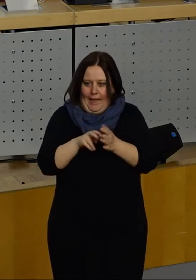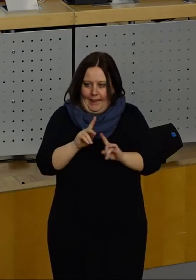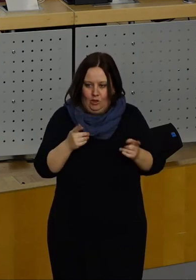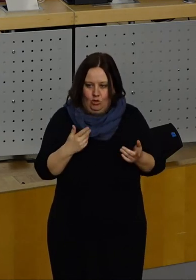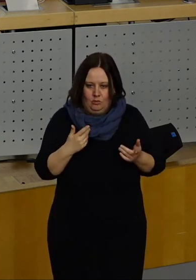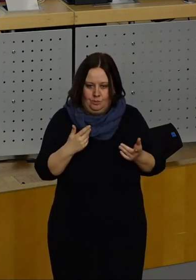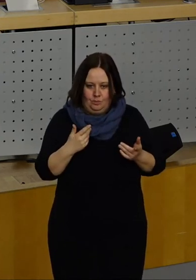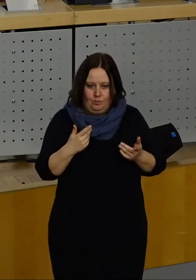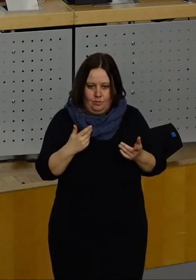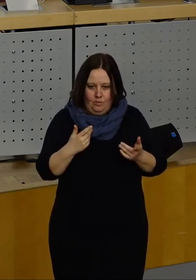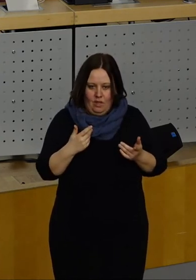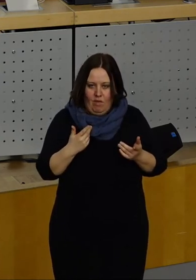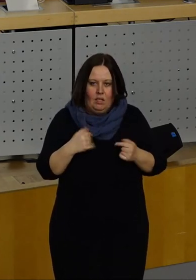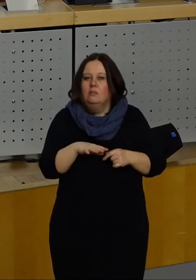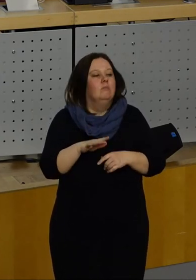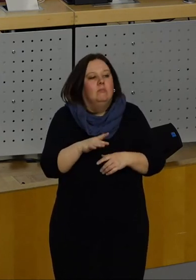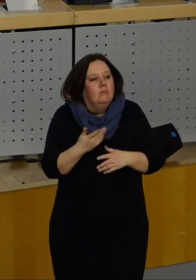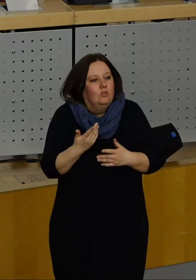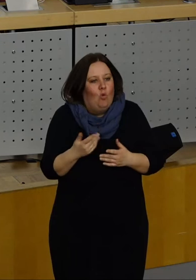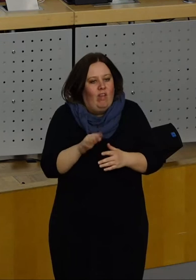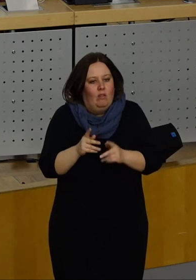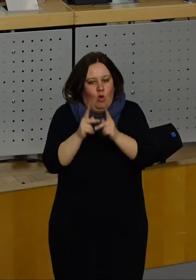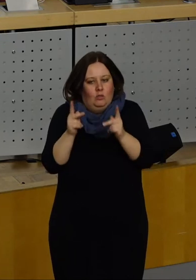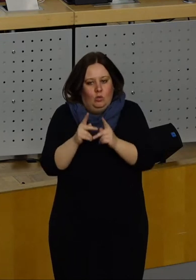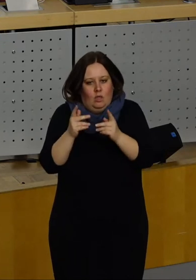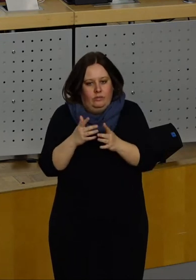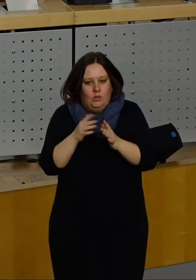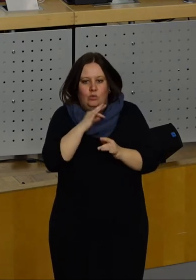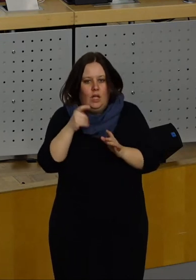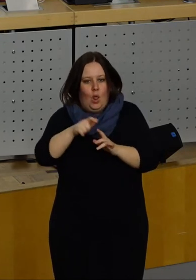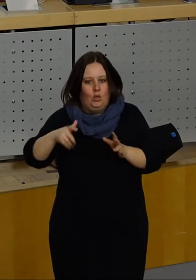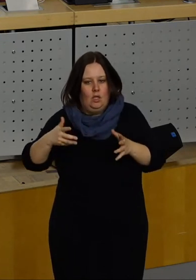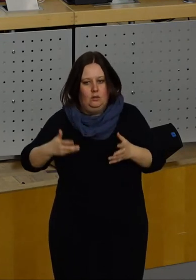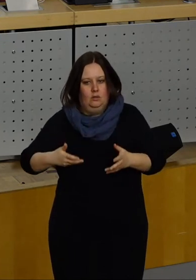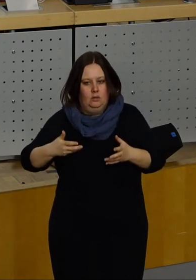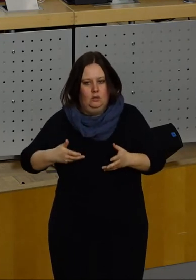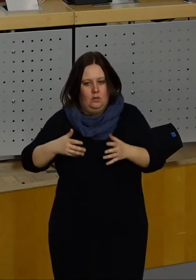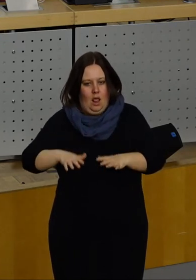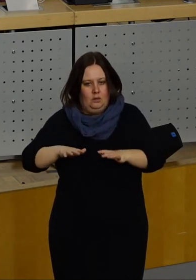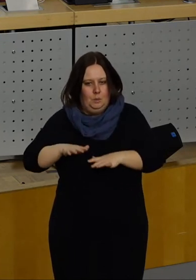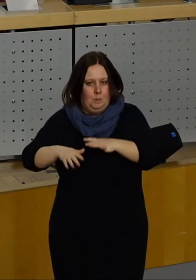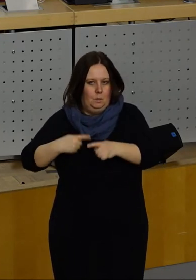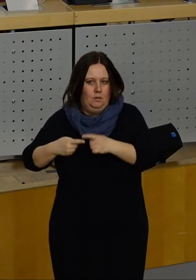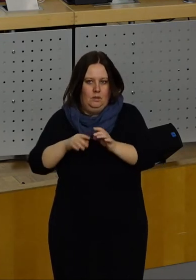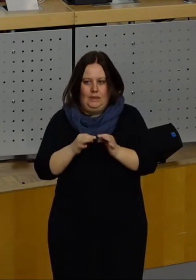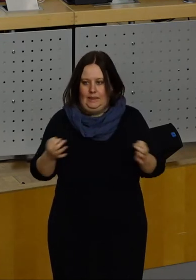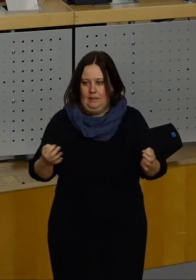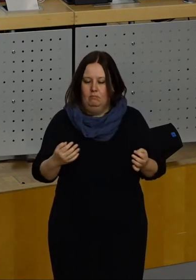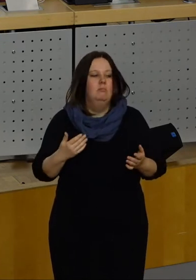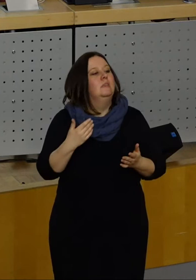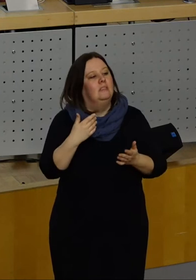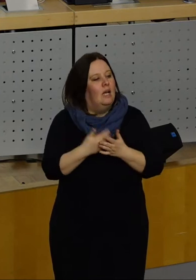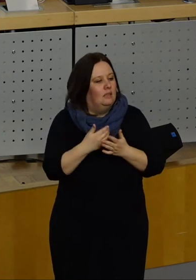weil es ein Wasserkopf wird, der am Ende so träge ist, dass nichts mehr funktioniert. Deswegen ist die erste Frage,